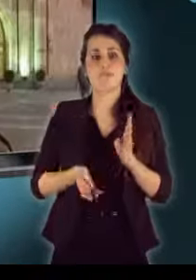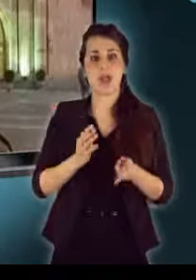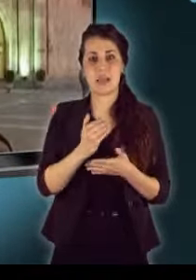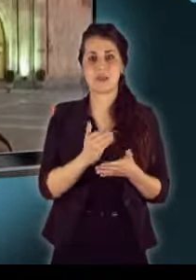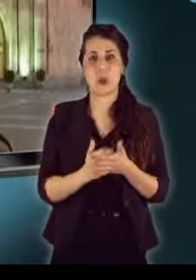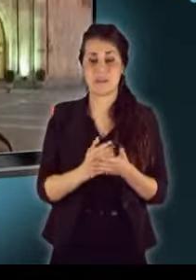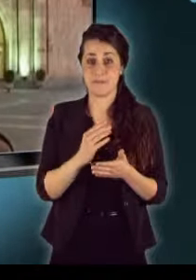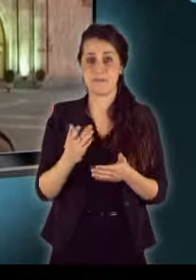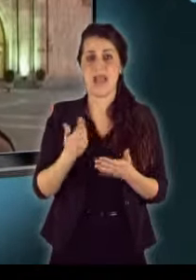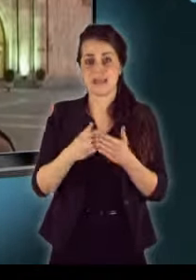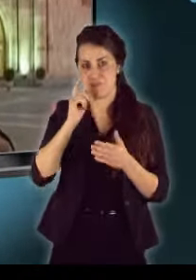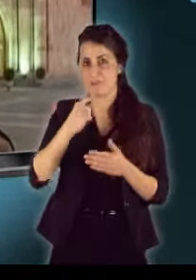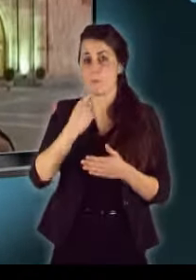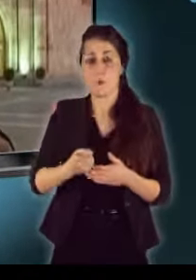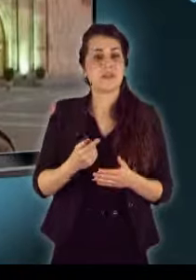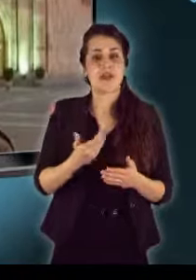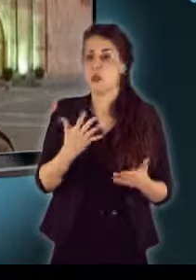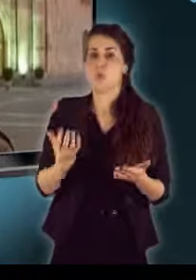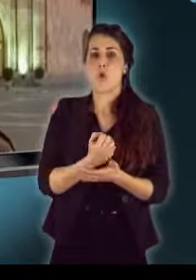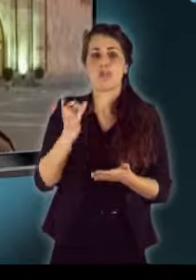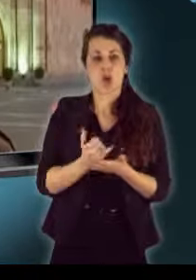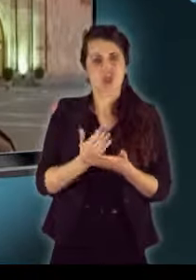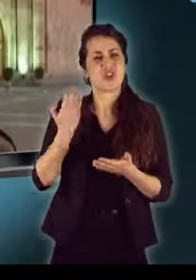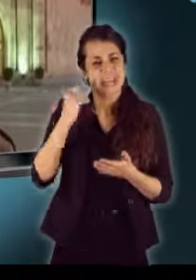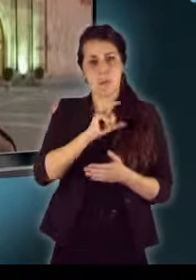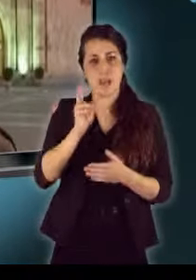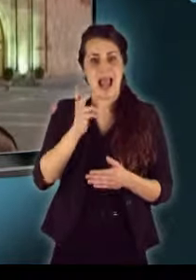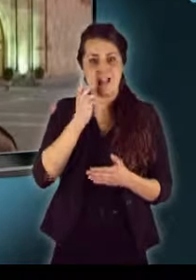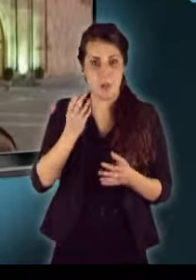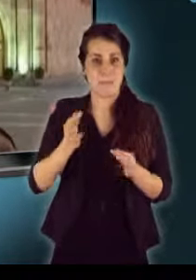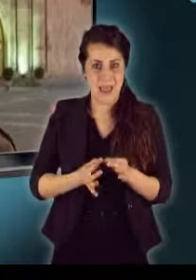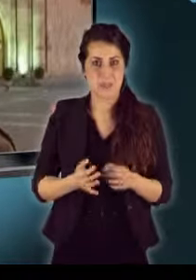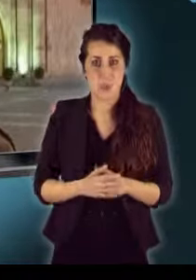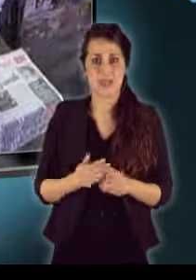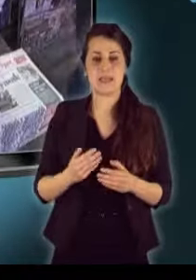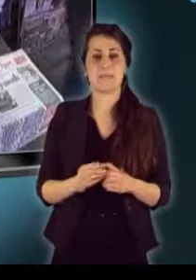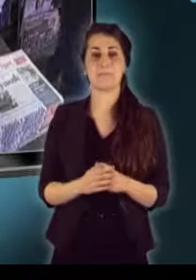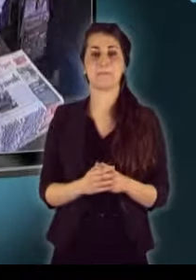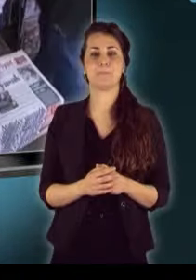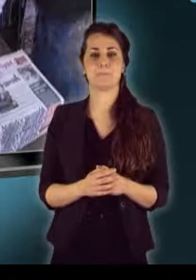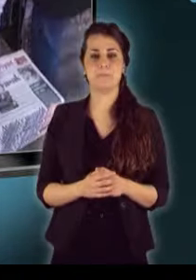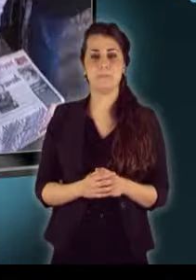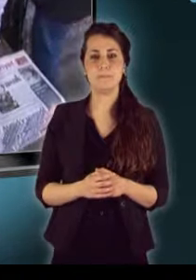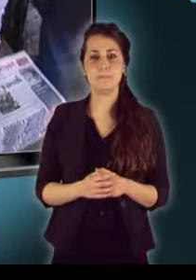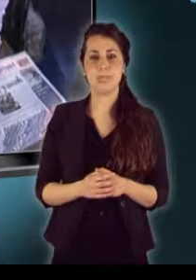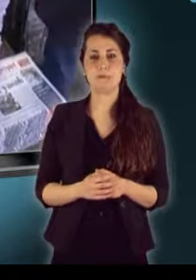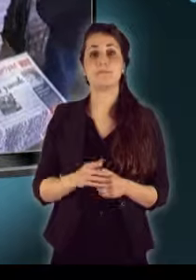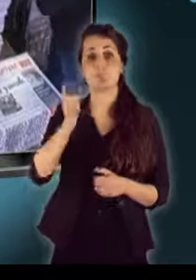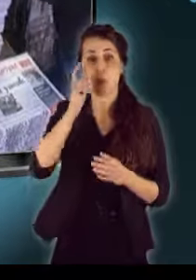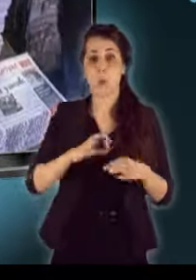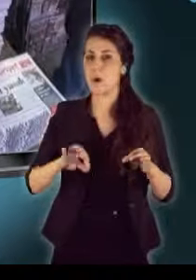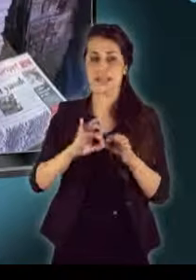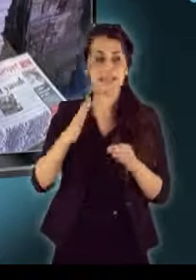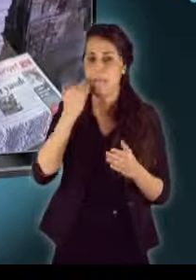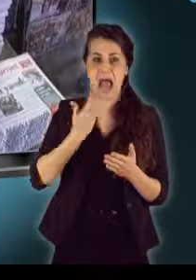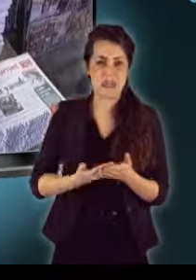Győzött az igazság, és ennek már réges-rég meg kellett volna történnie, magyarázza egy jereváni férfi. Török ország